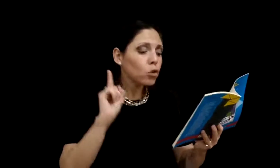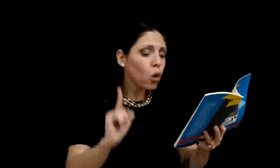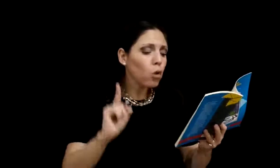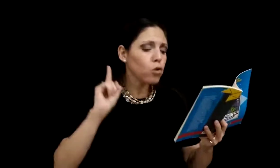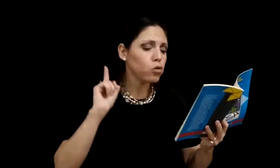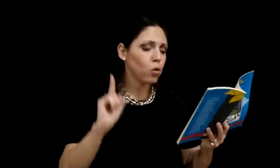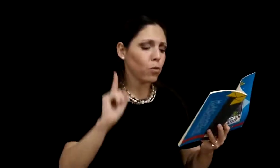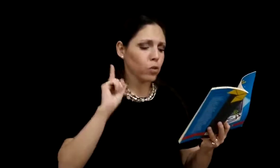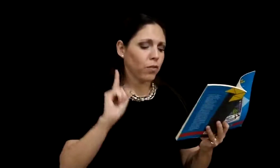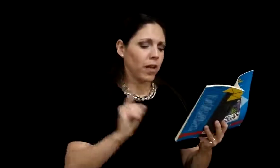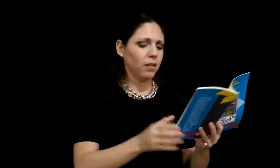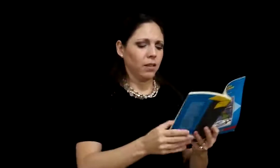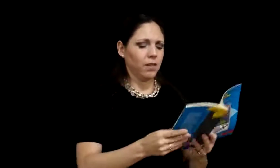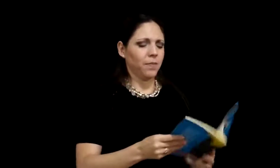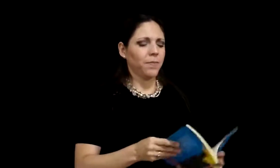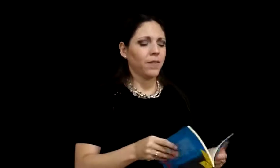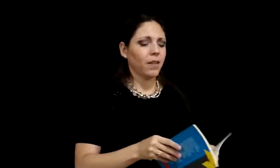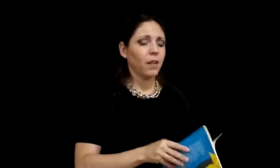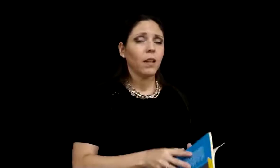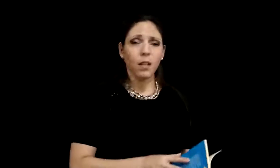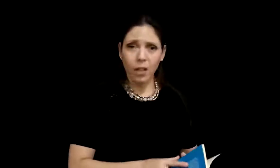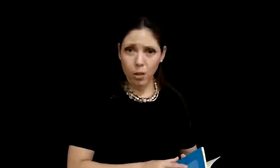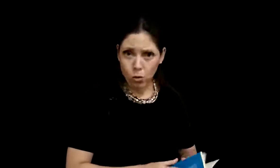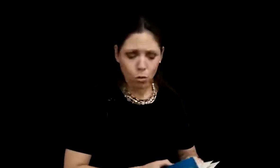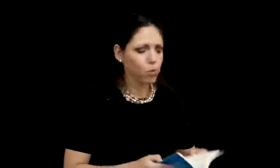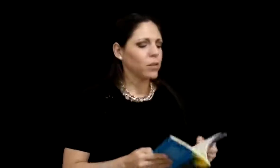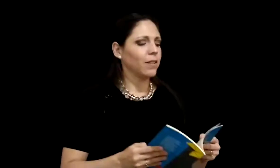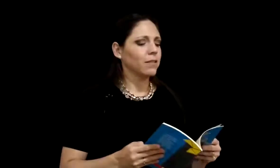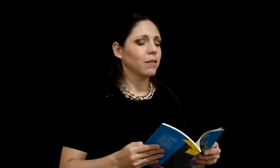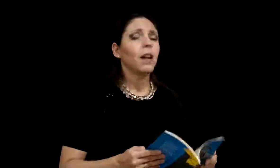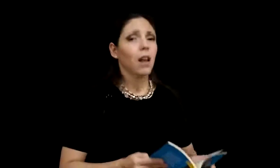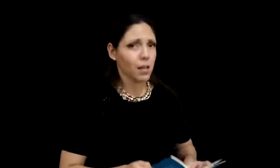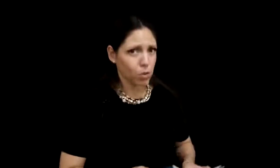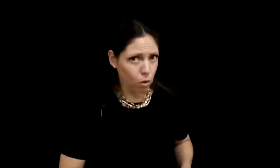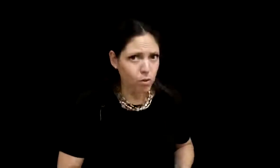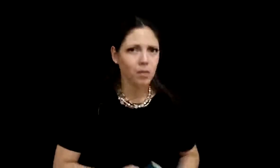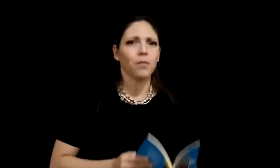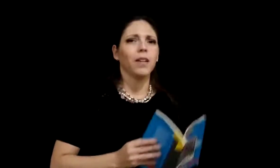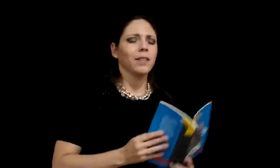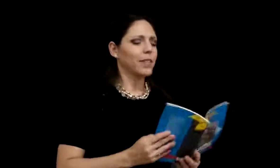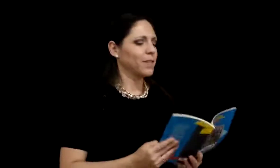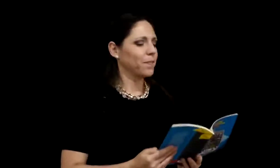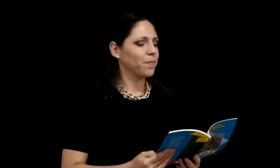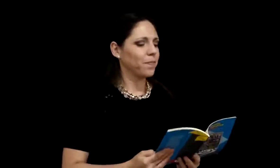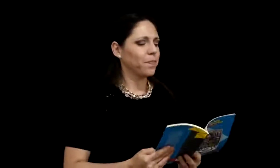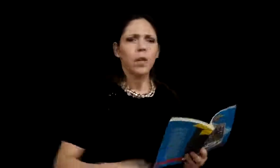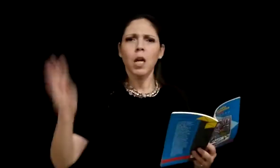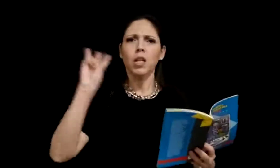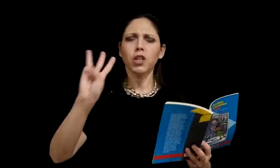todos somos diferentes y que nos gustan las cosas diferentes. Y